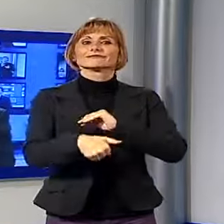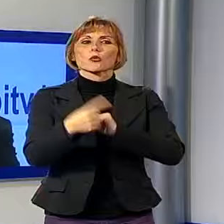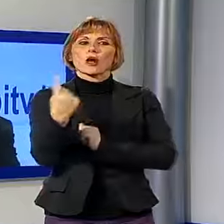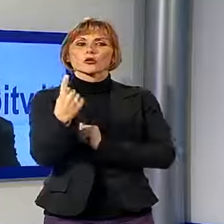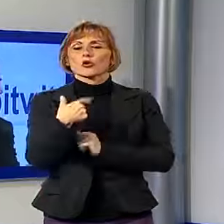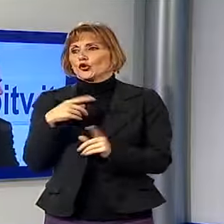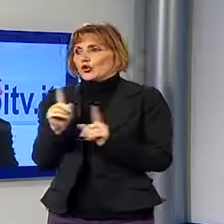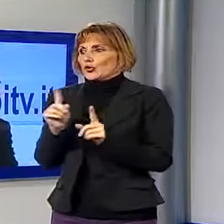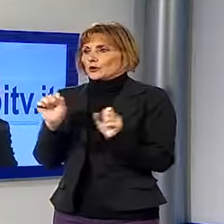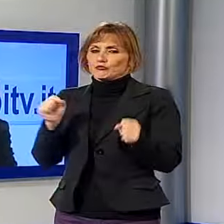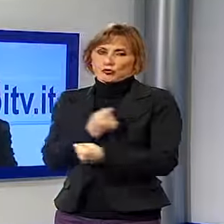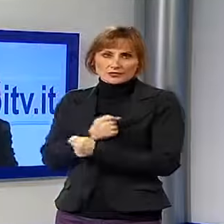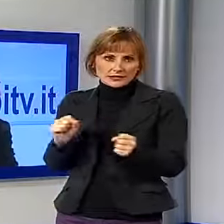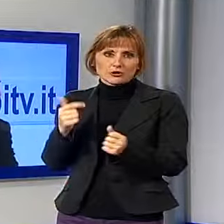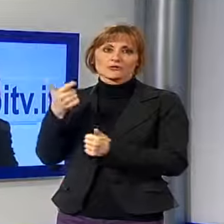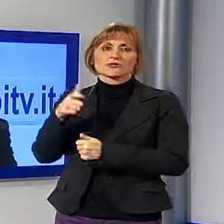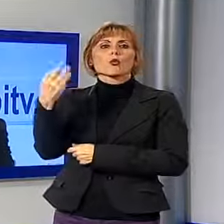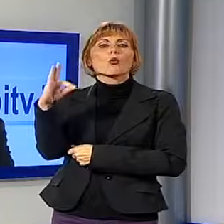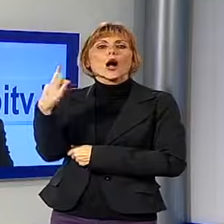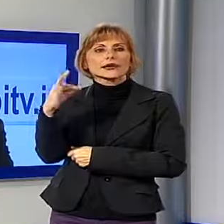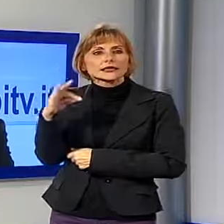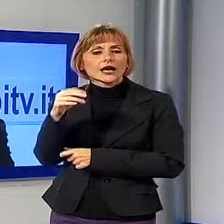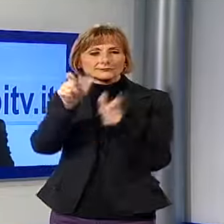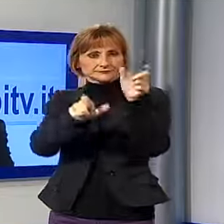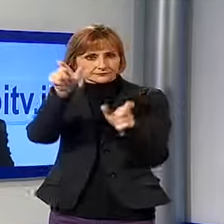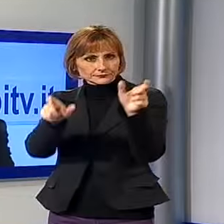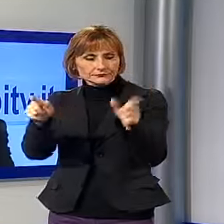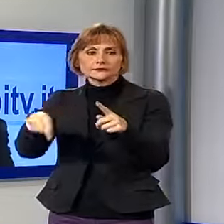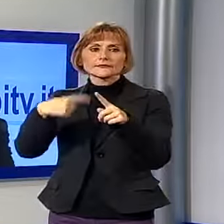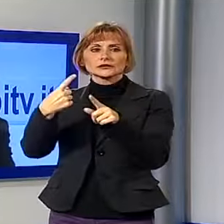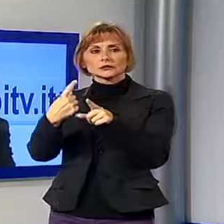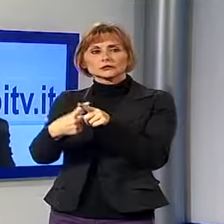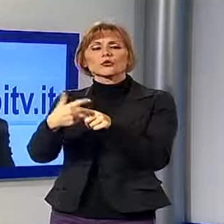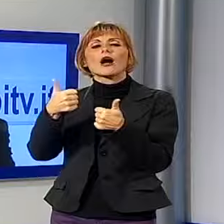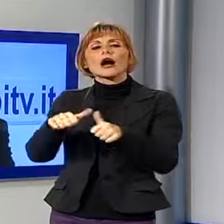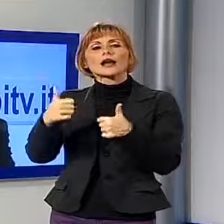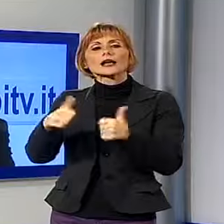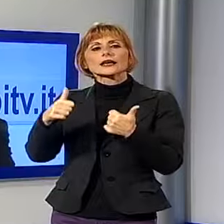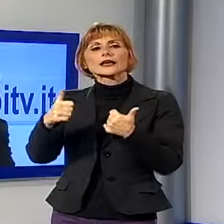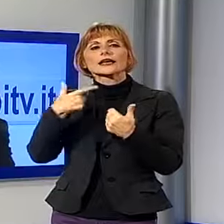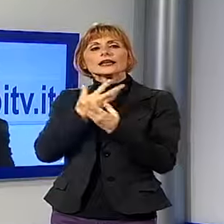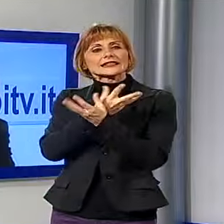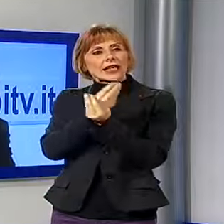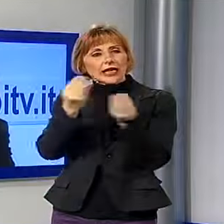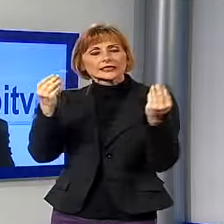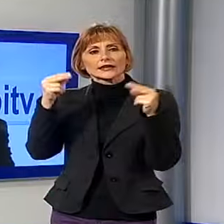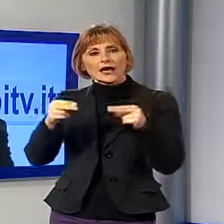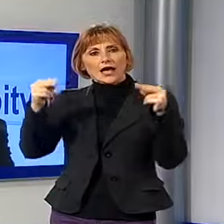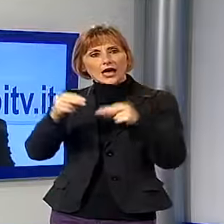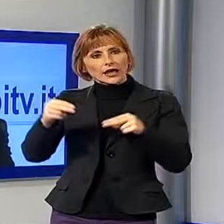impossibile sia per la qualità degli eventi, sia per la… anche perché sono moltissimi anni che entrambi sono qui, quindi no,